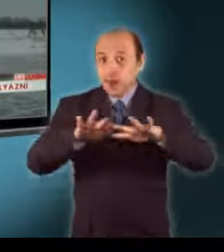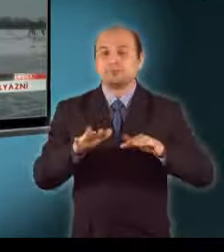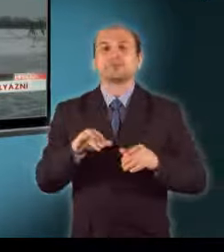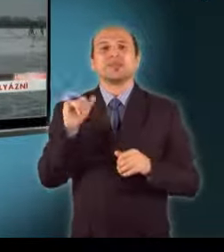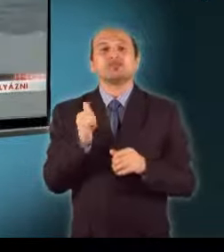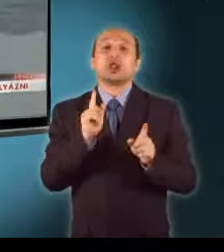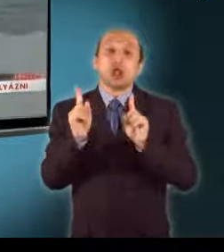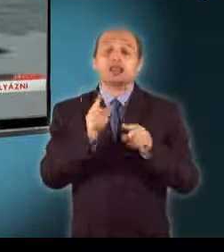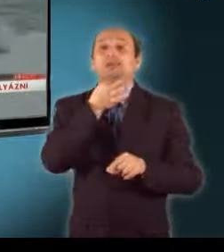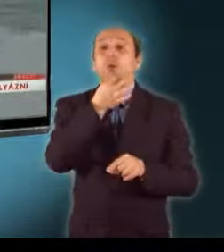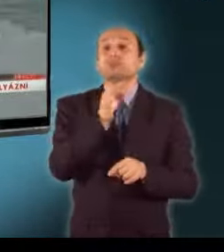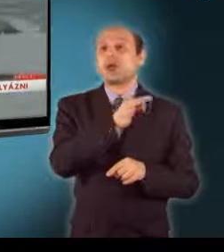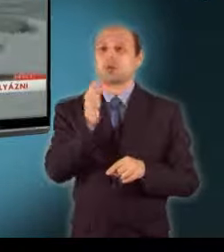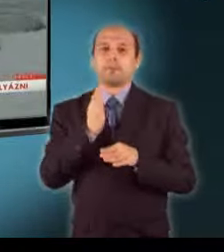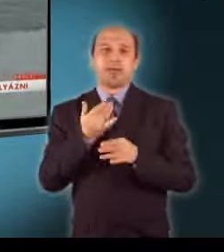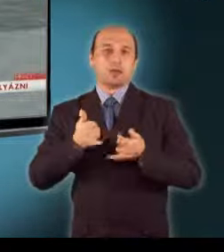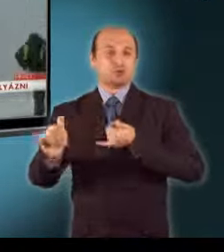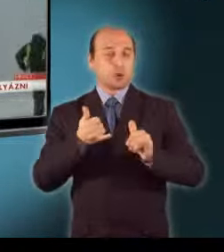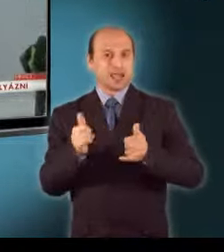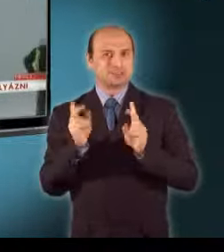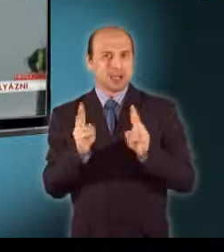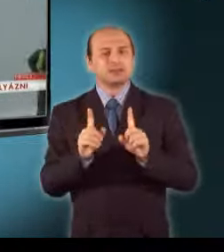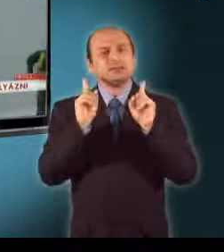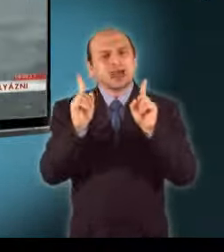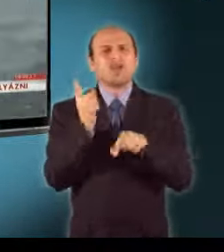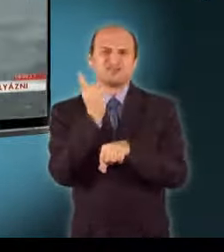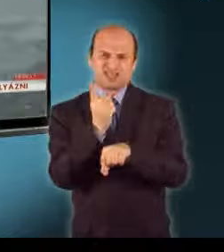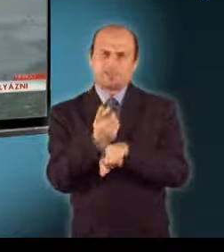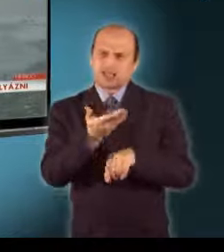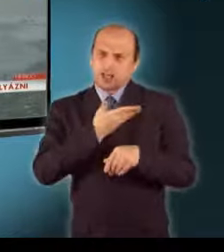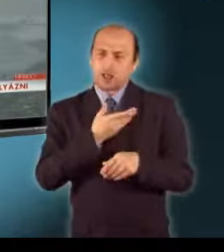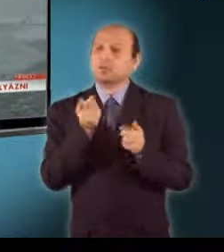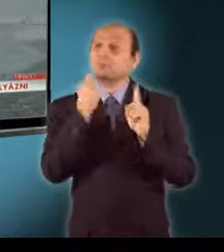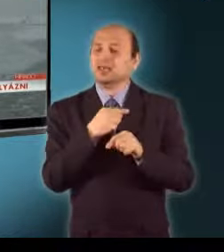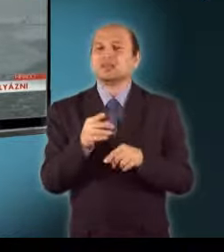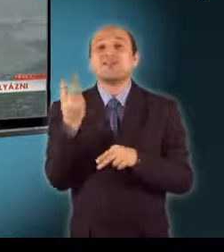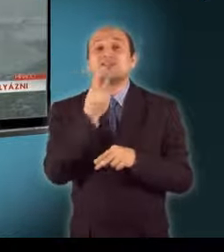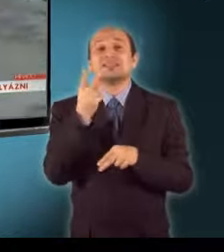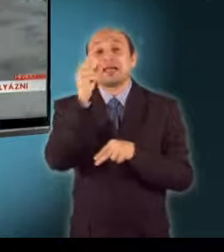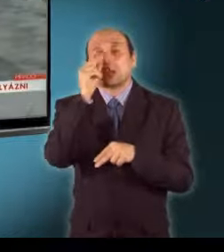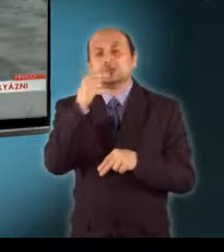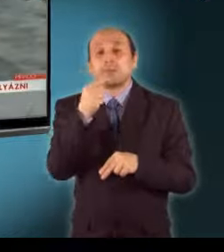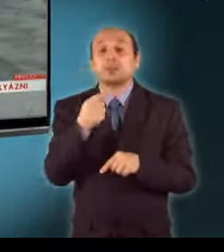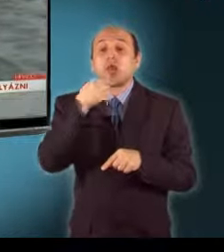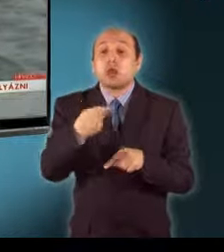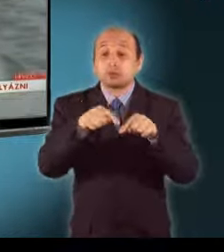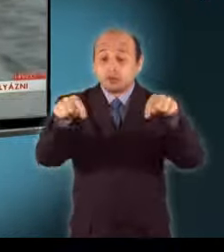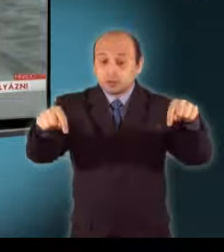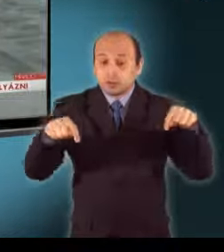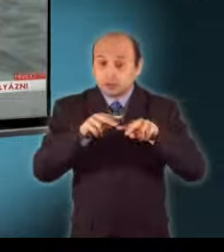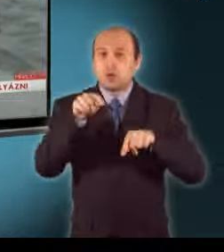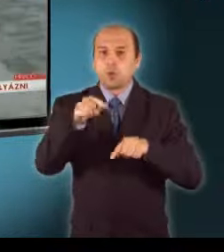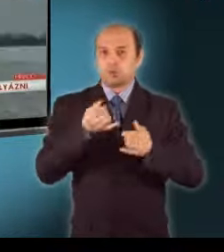majd korcsolyázni. A vízi rendészet egyúttal arra figyelmeztet, hogy kizárólag a kijelölt helyeken szabad korcsolyázni. A